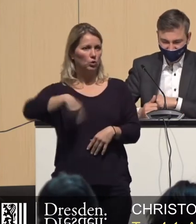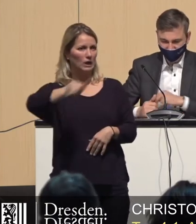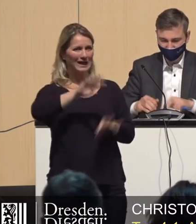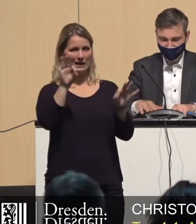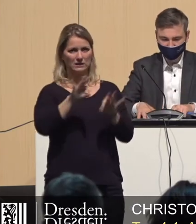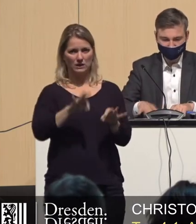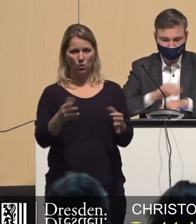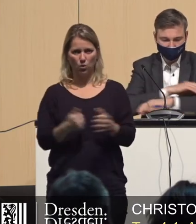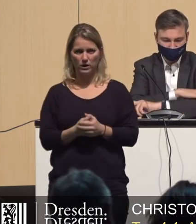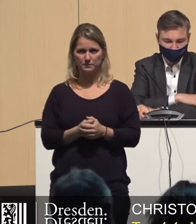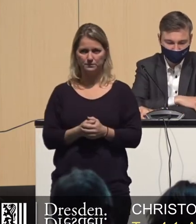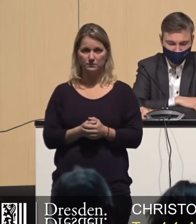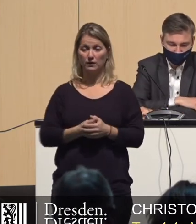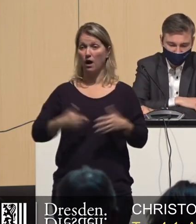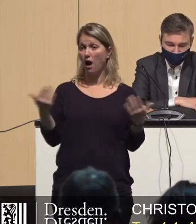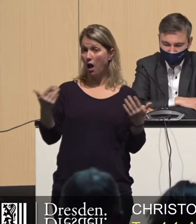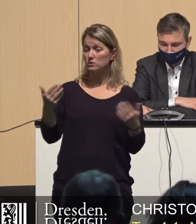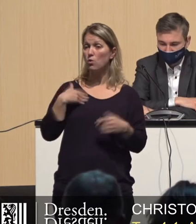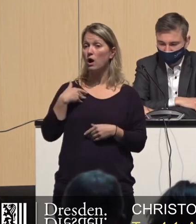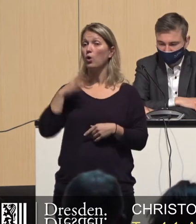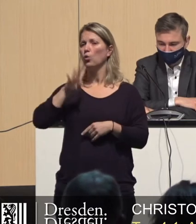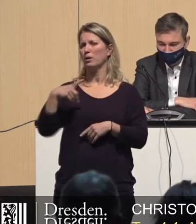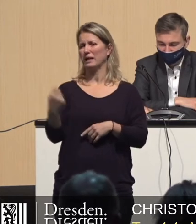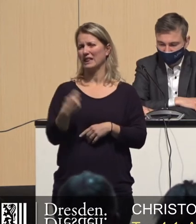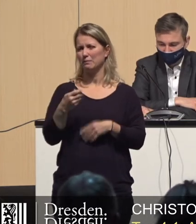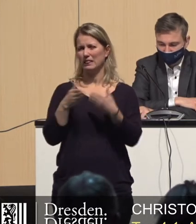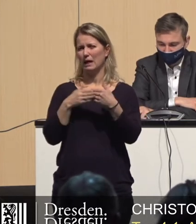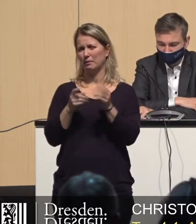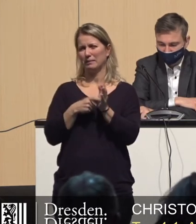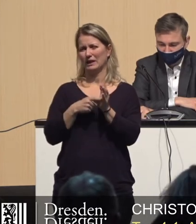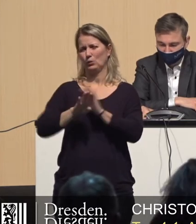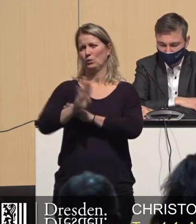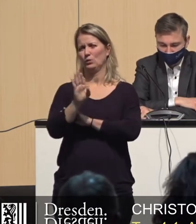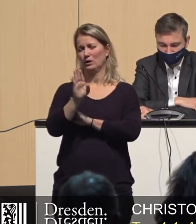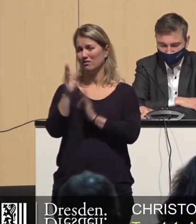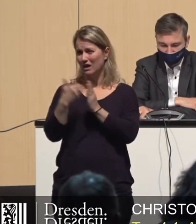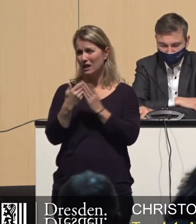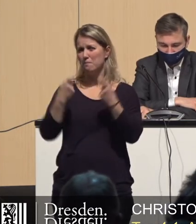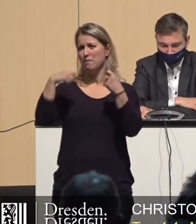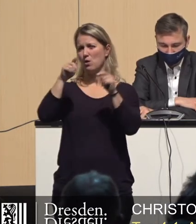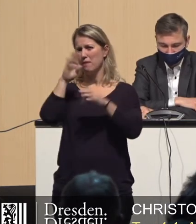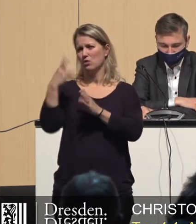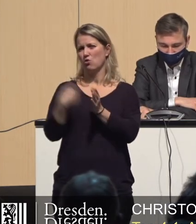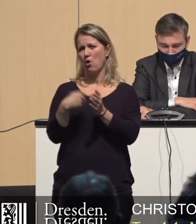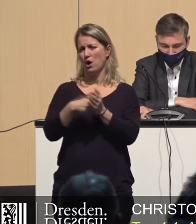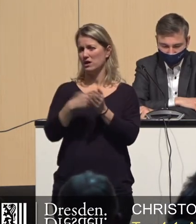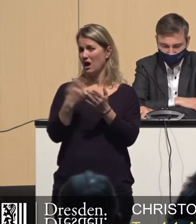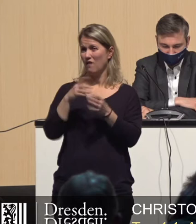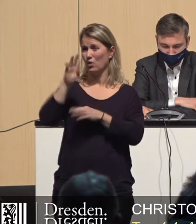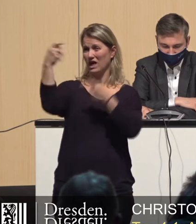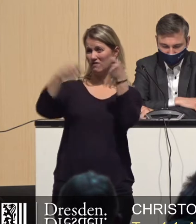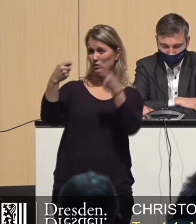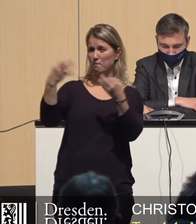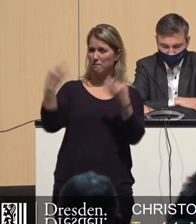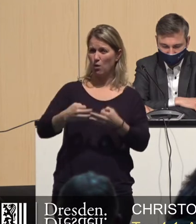den Bau. Das heißt für uns keine übertriebenen Nebenbedingungen im Bauen, die es stark verteuern. Planungssicherheit vor allem bei den Investoren, weil gerade